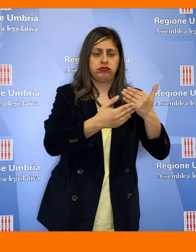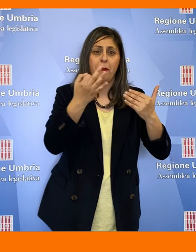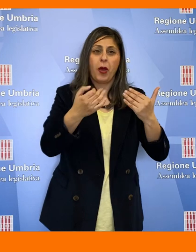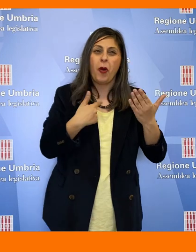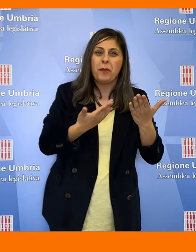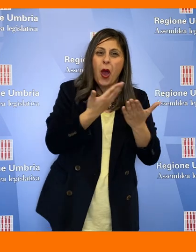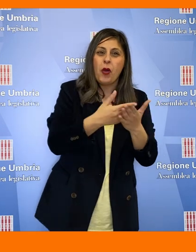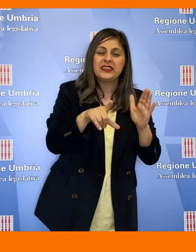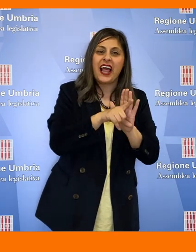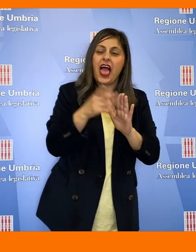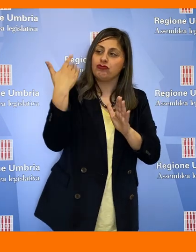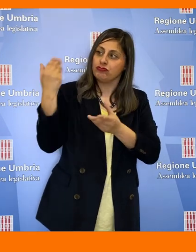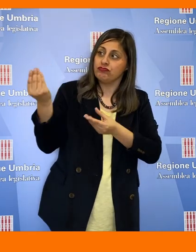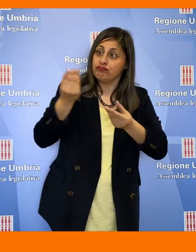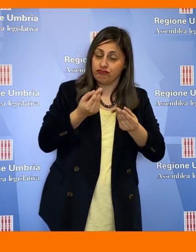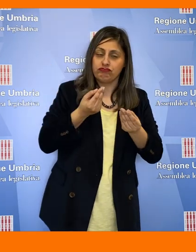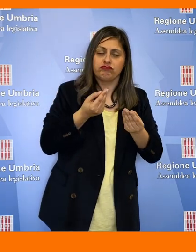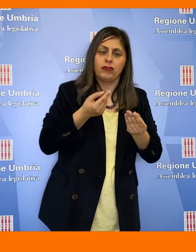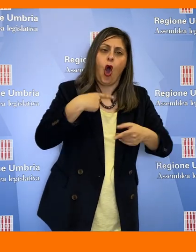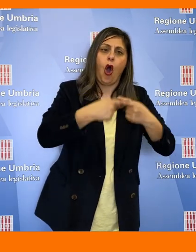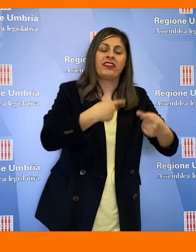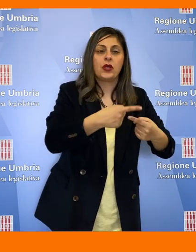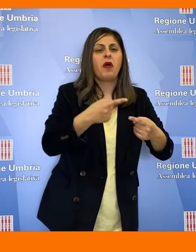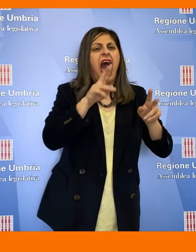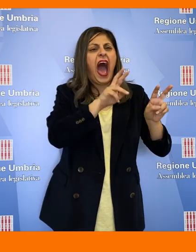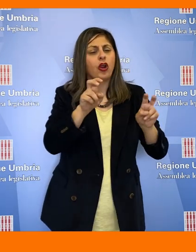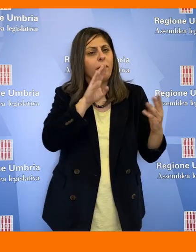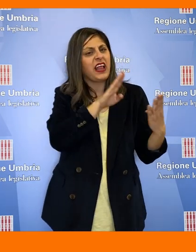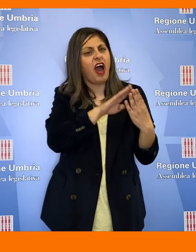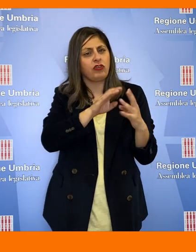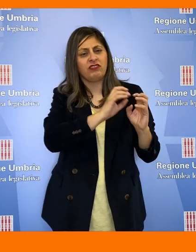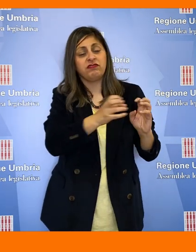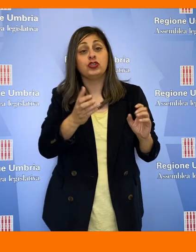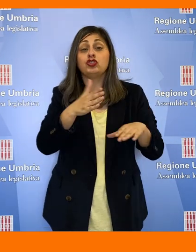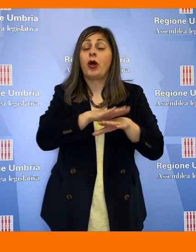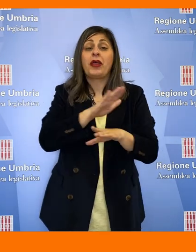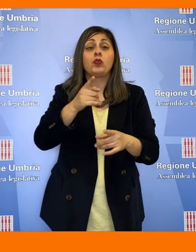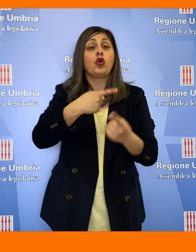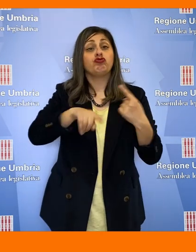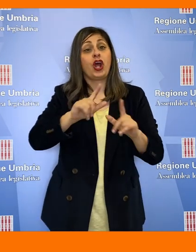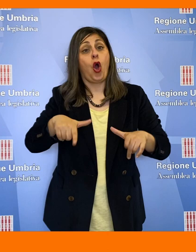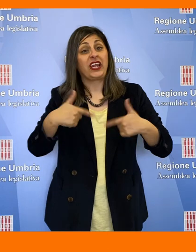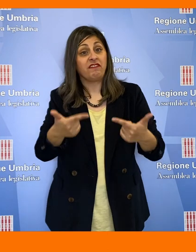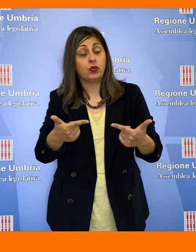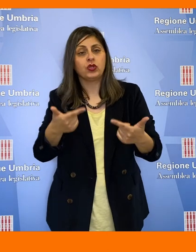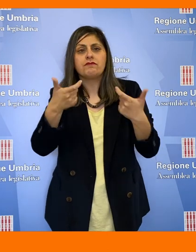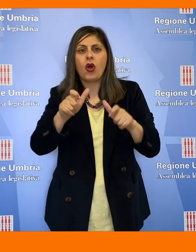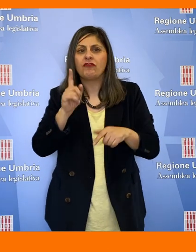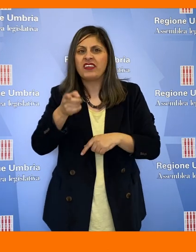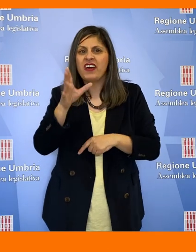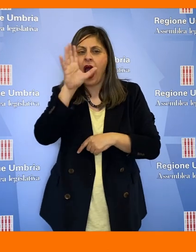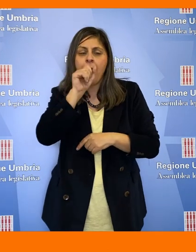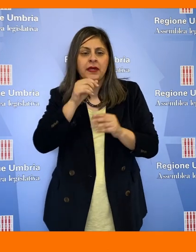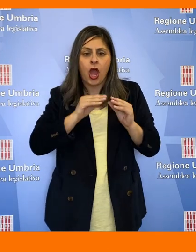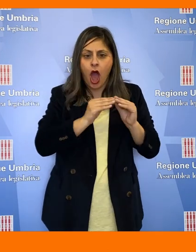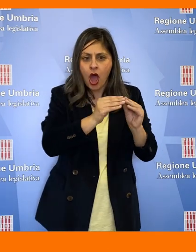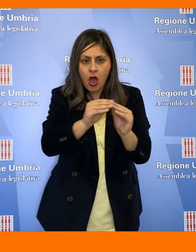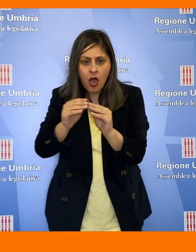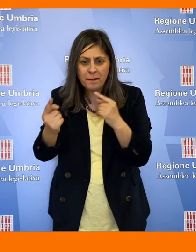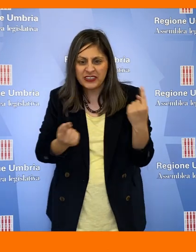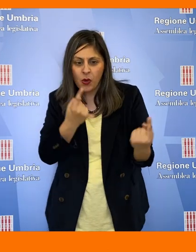proposta di legge che abbiamo ereditato, tratteremo vari argomenti soprattutto il ciclo dei rifiuti per sapere le dinamiche